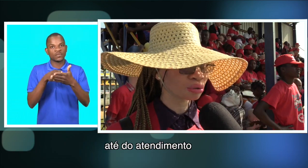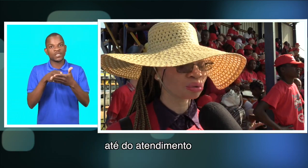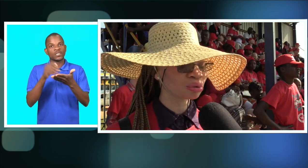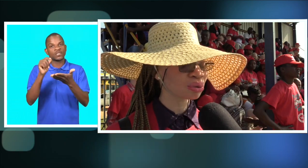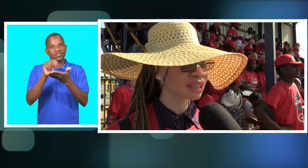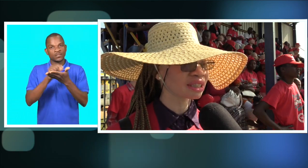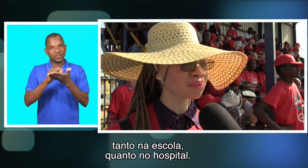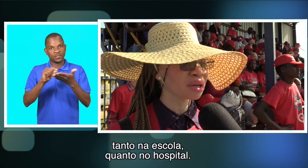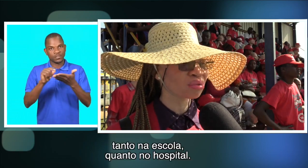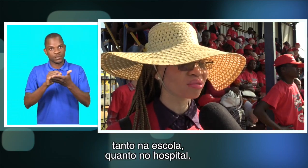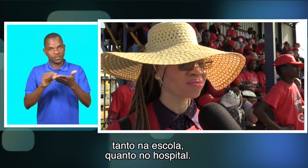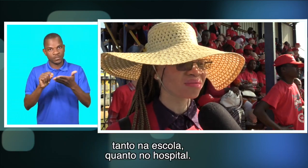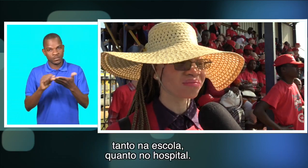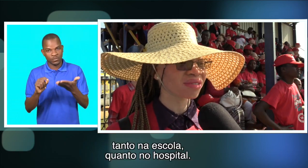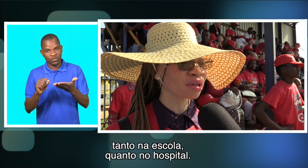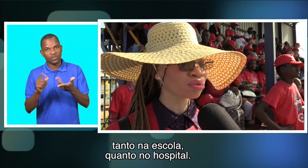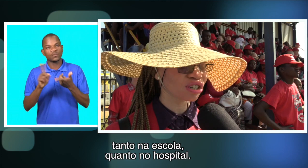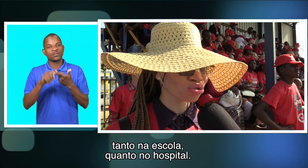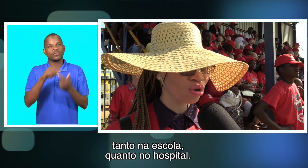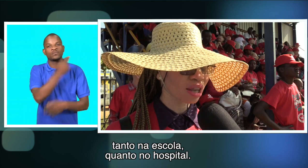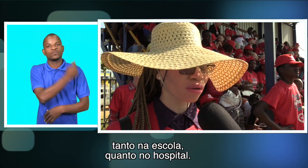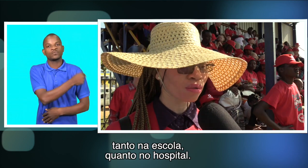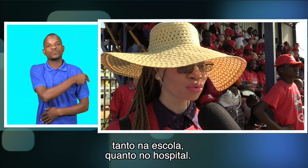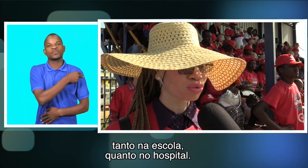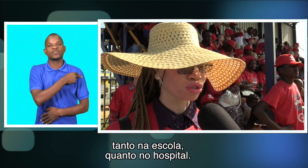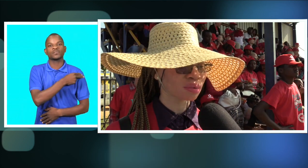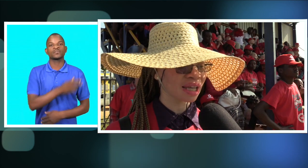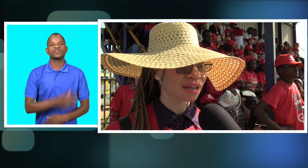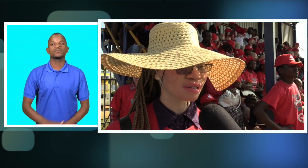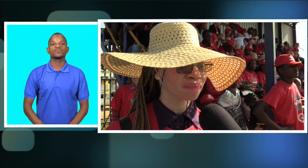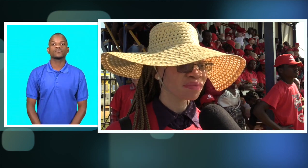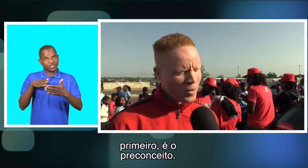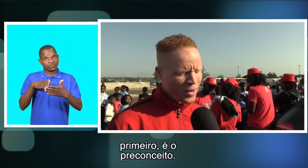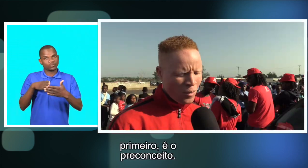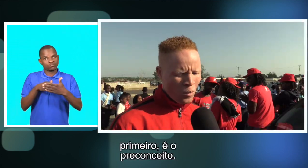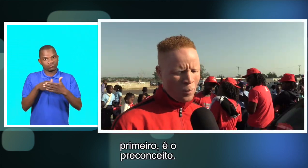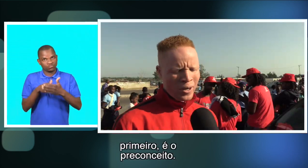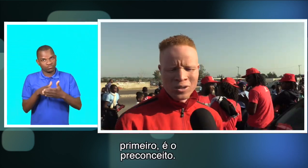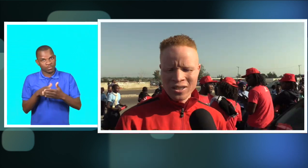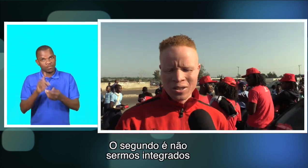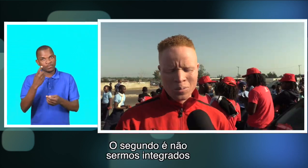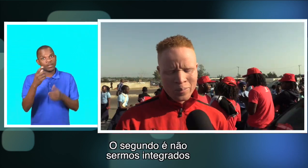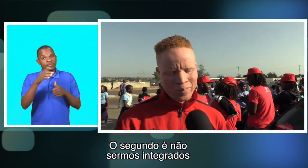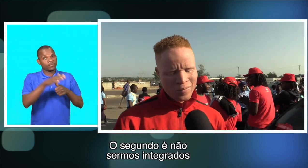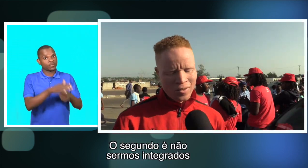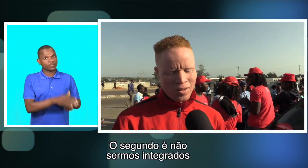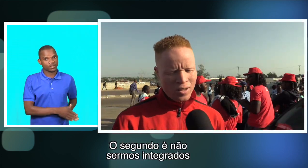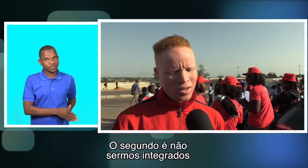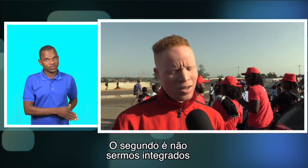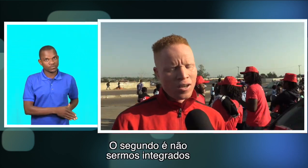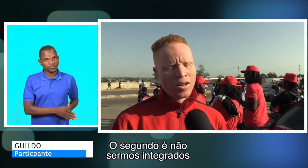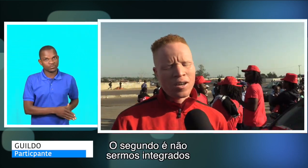tanto na escola como nos hospitais. O primeiro é o preconceito.